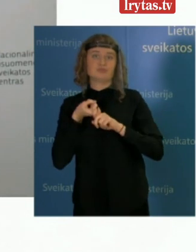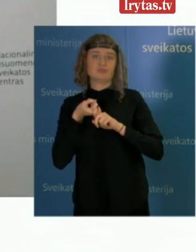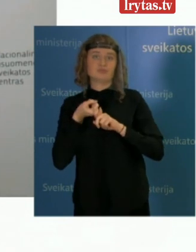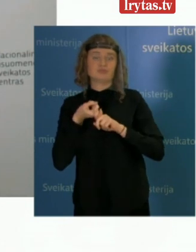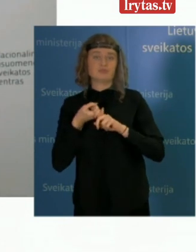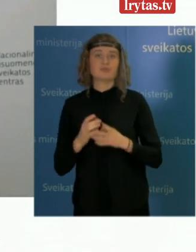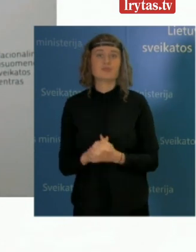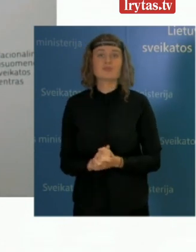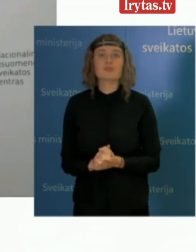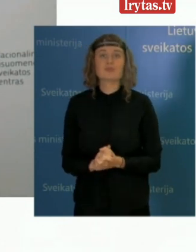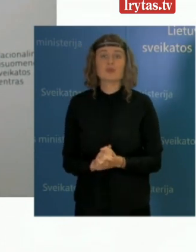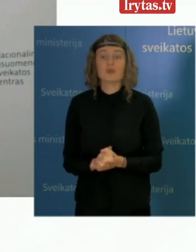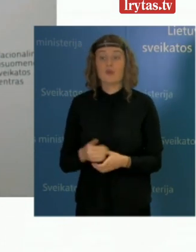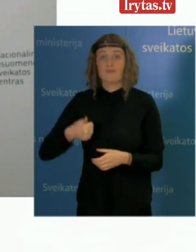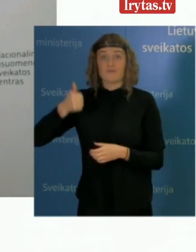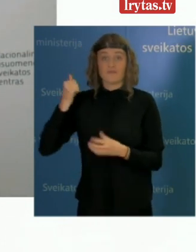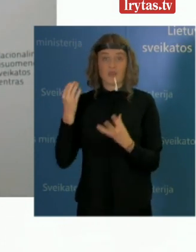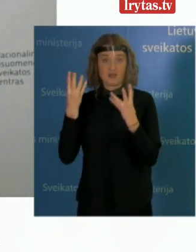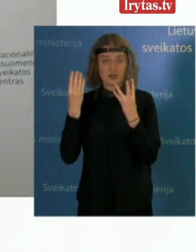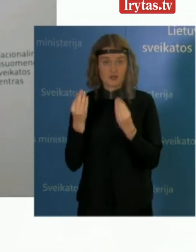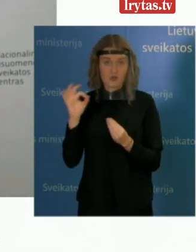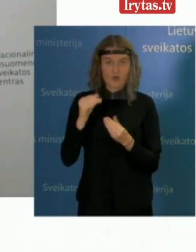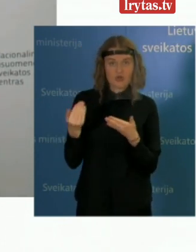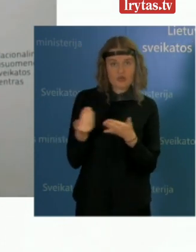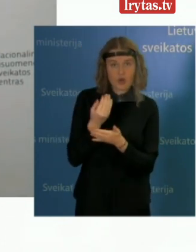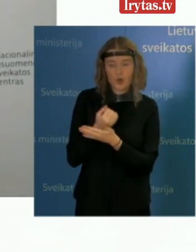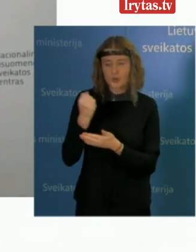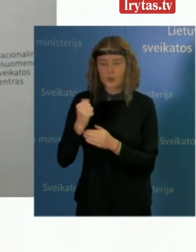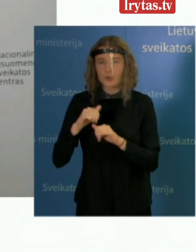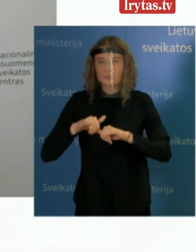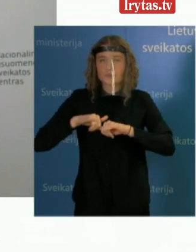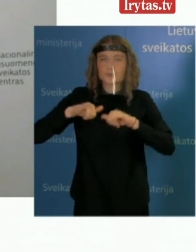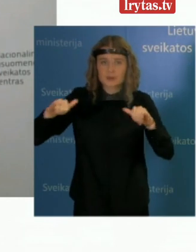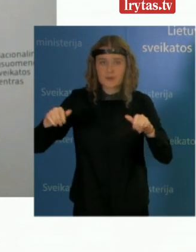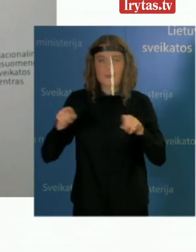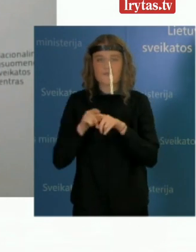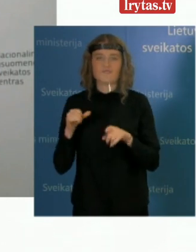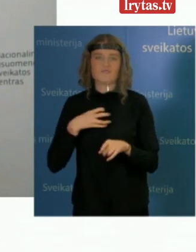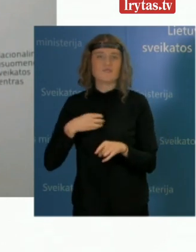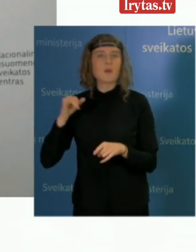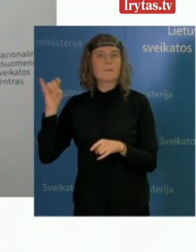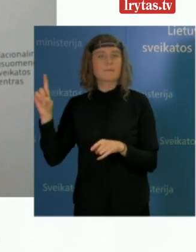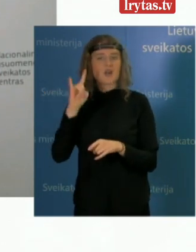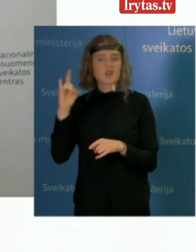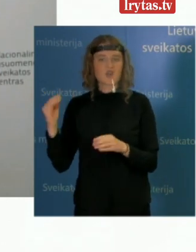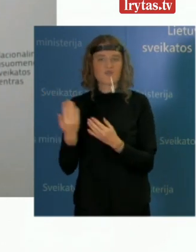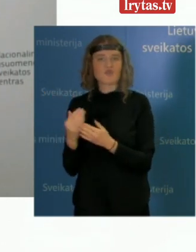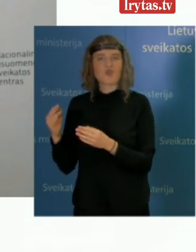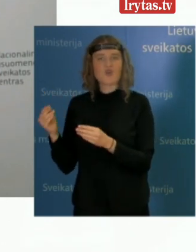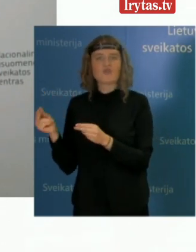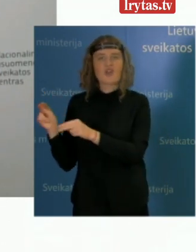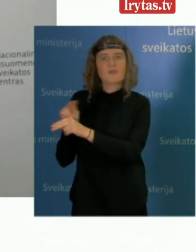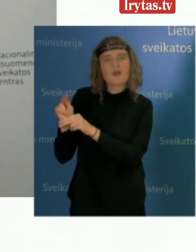apie praėjusią parą, iš tokių naujų ir didesnių protrukų reikėtų paminėti Marijampolės pataisos namų kybartų